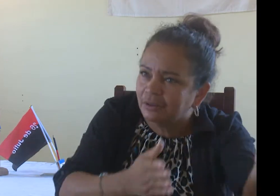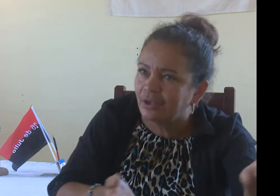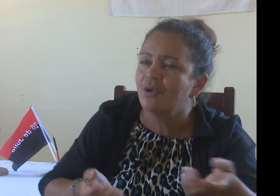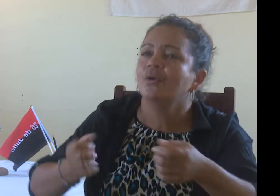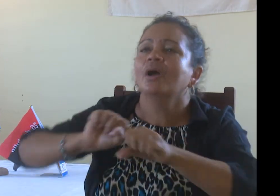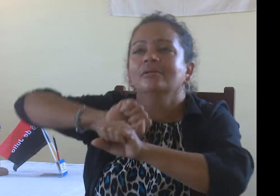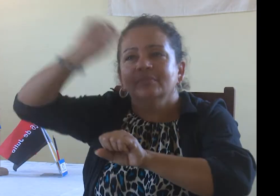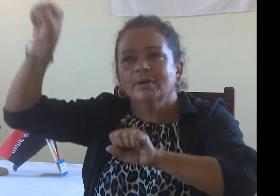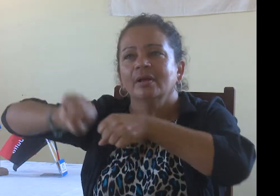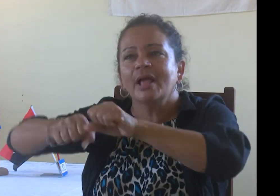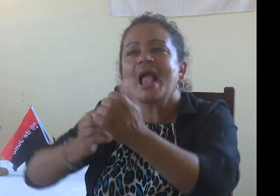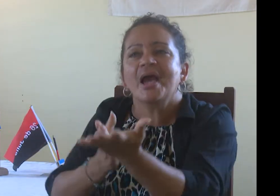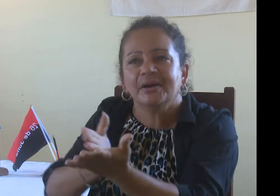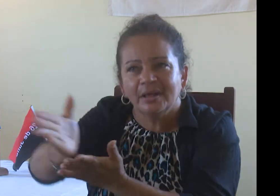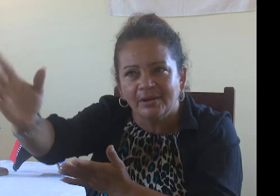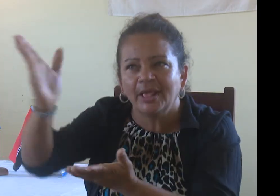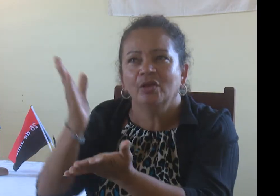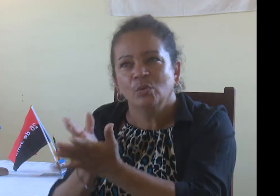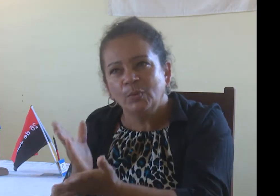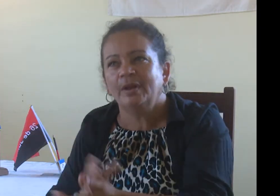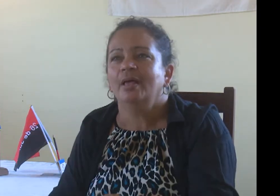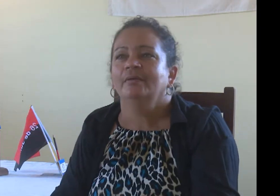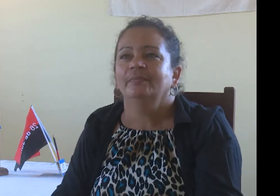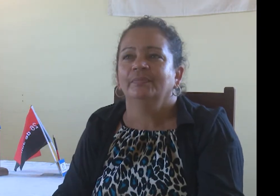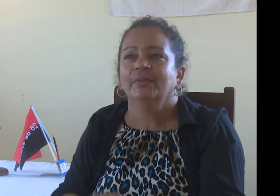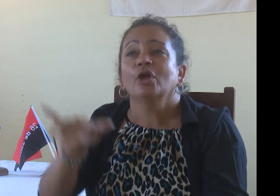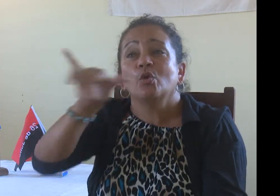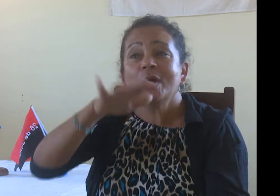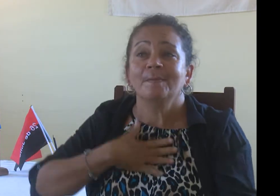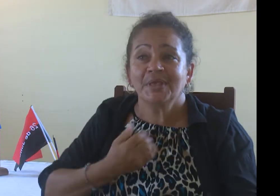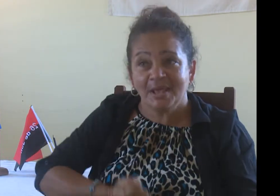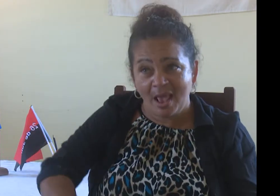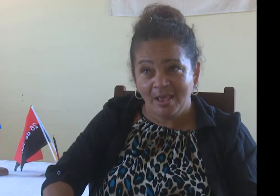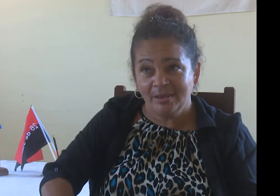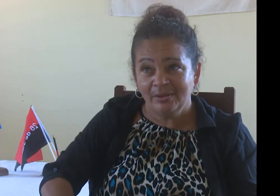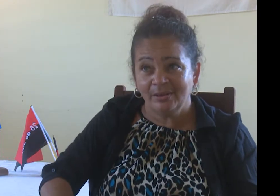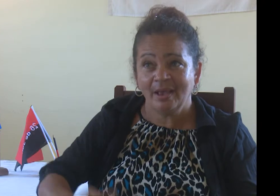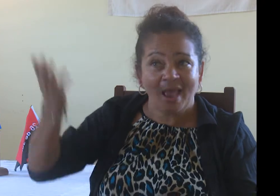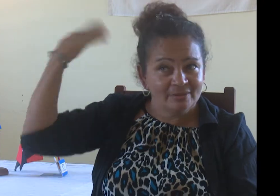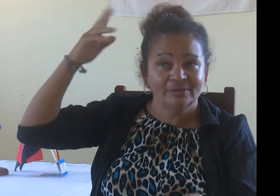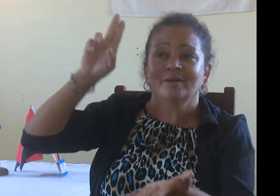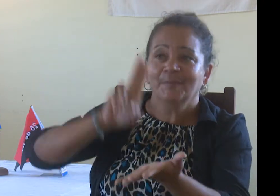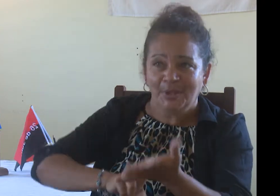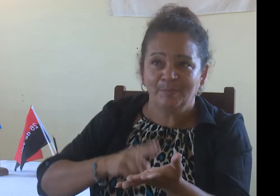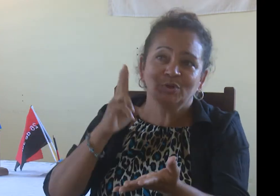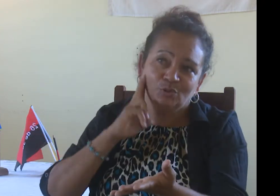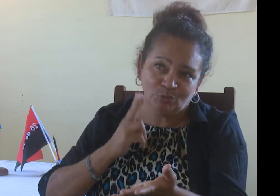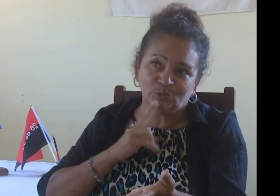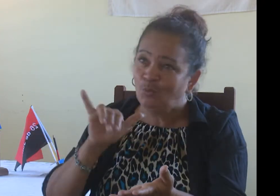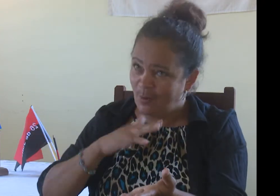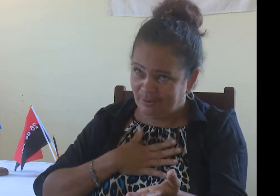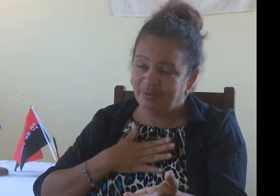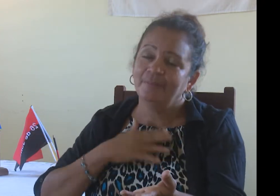nosotros, nosotros tenemos nuestras estructuras, tenemos todos los